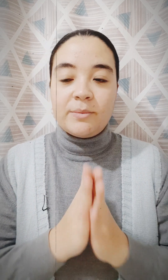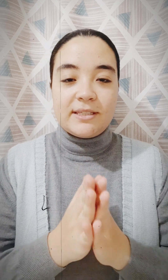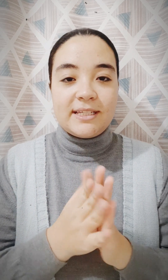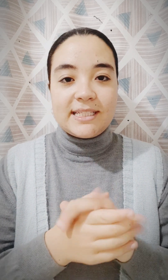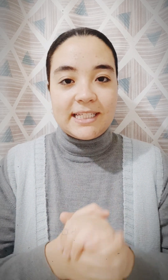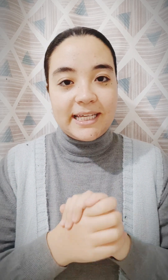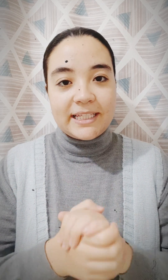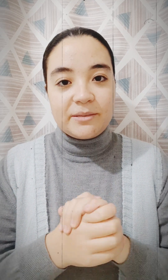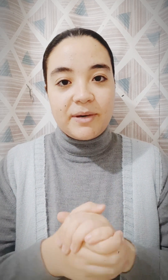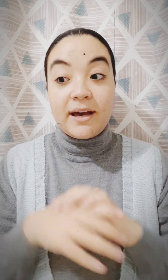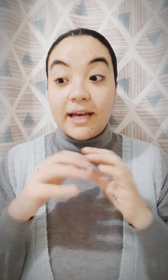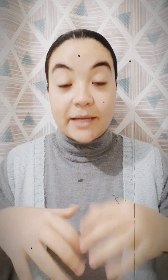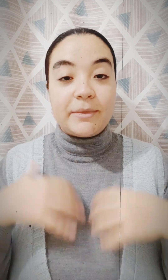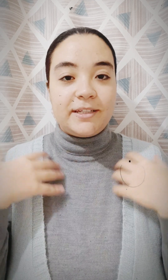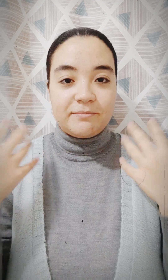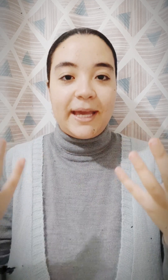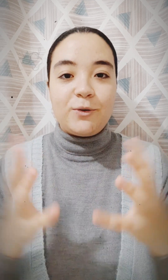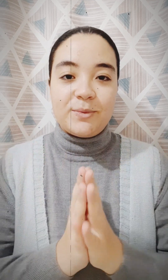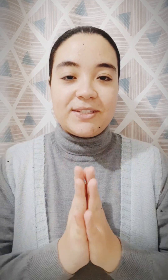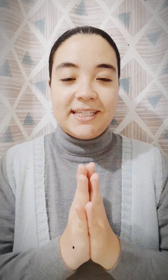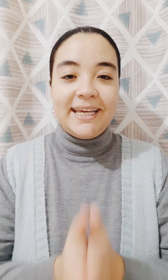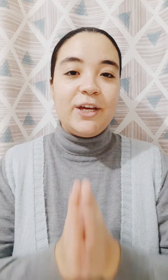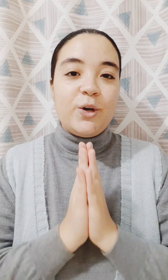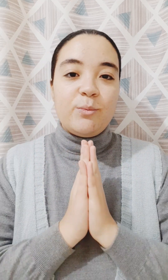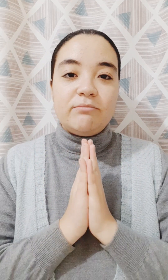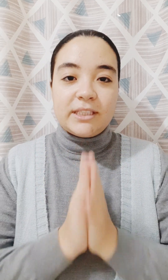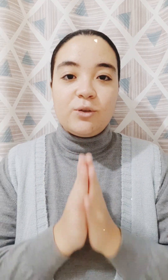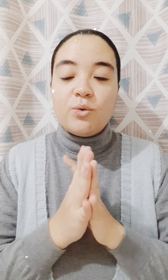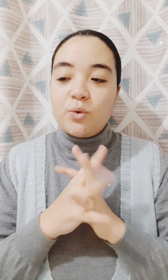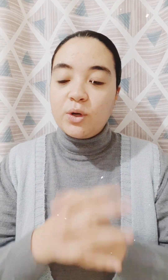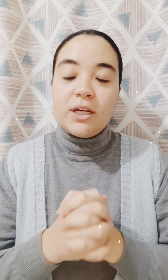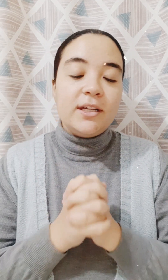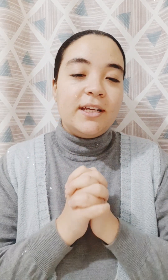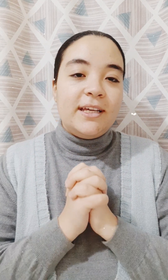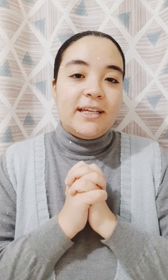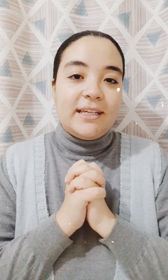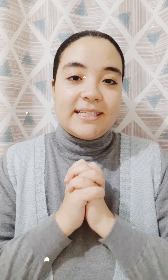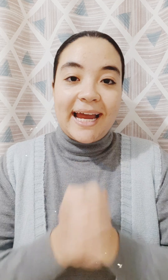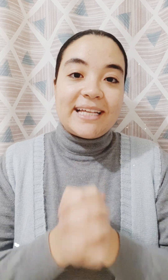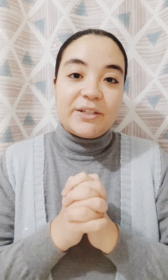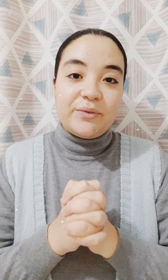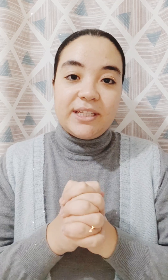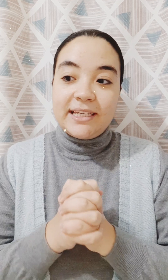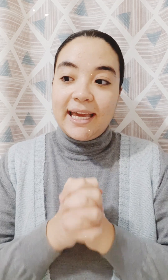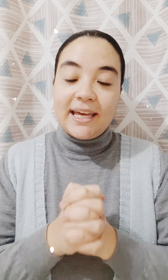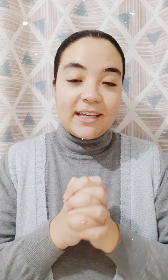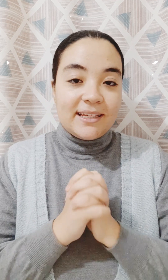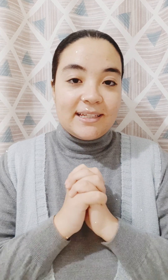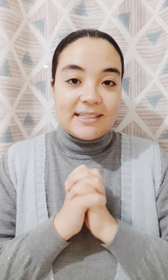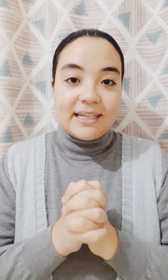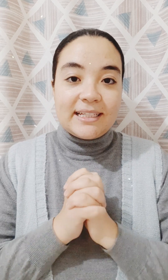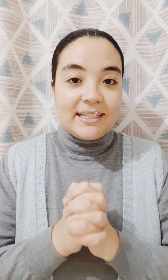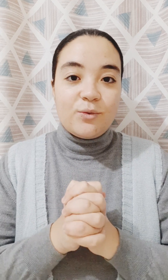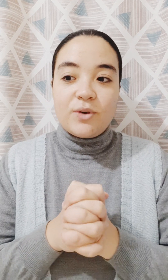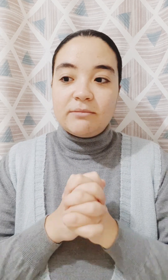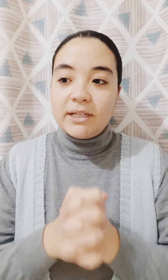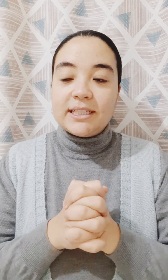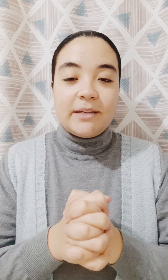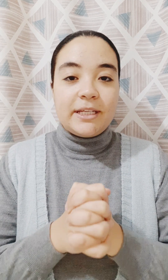بإذن الله السنين الجاية تبقى أجمل معاكم بإذن الله وأتمنى لكم كل السعادة في إنهاء السنة دي وأتمنى دايما